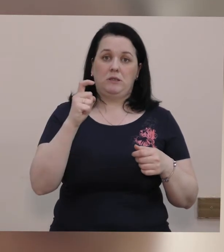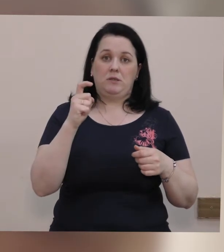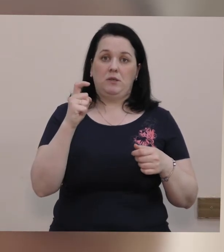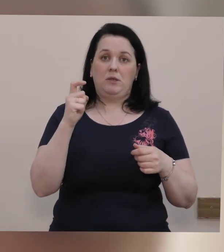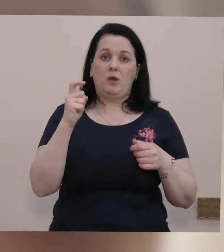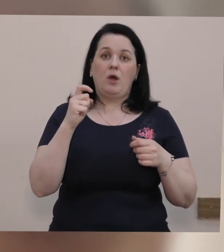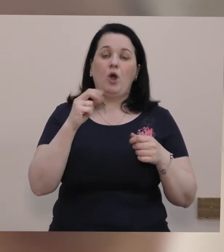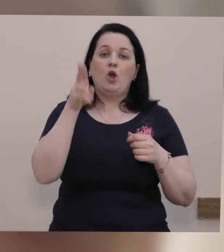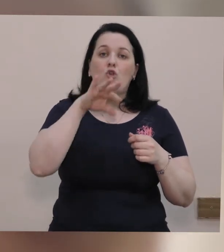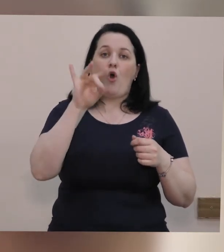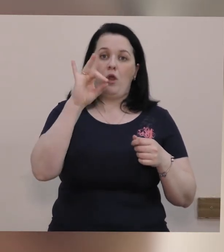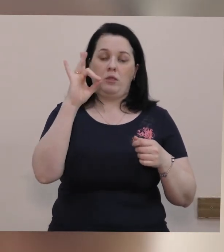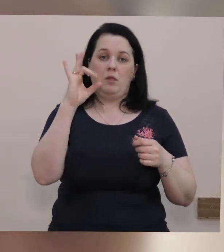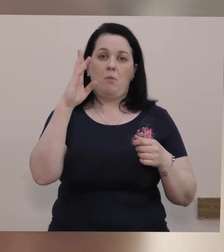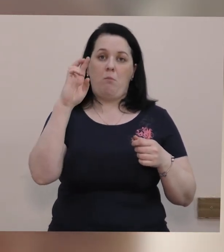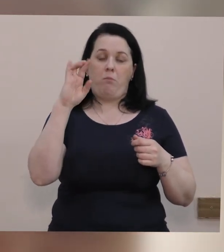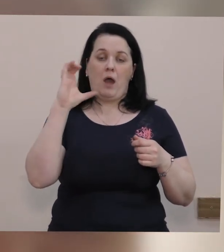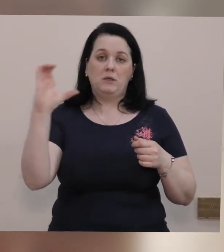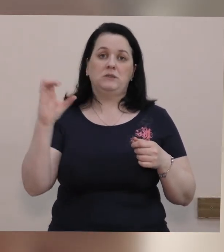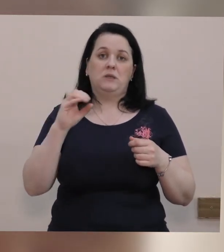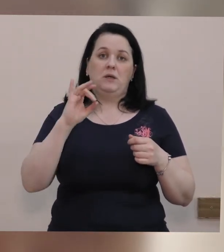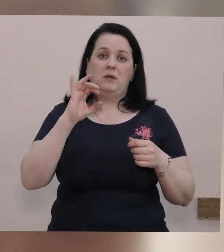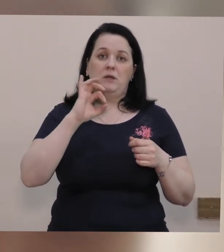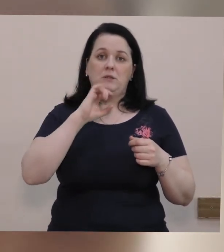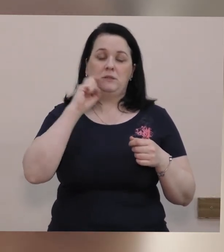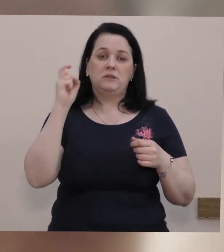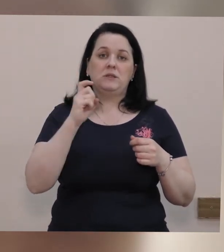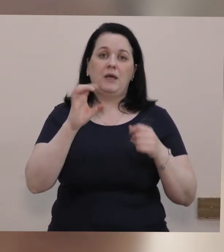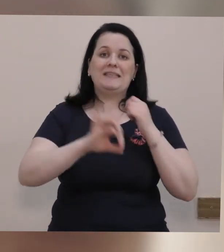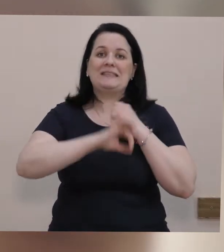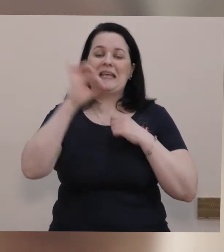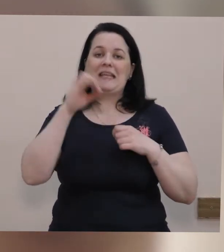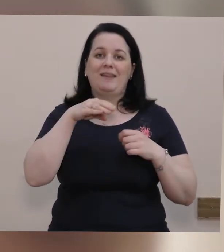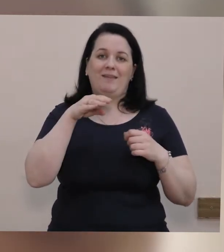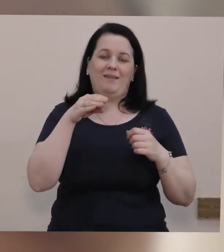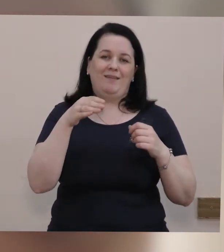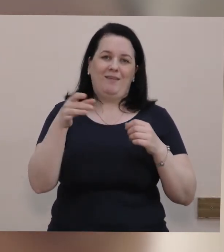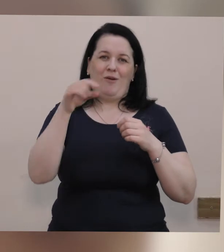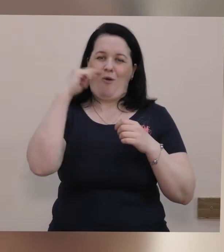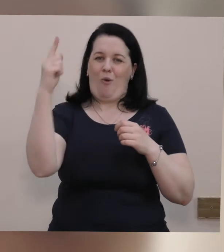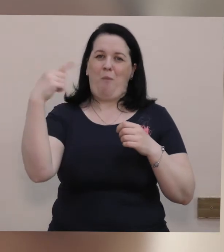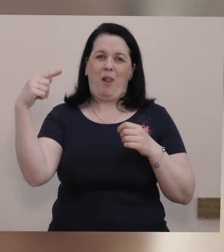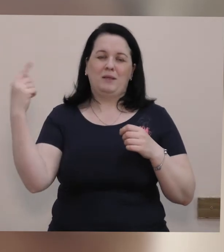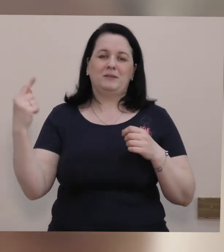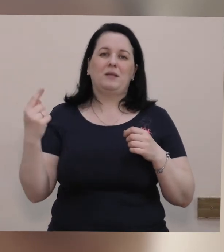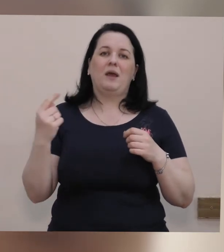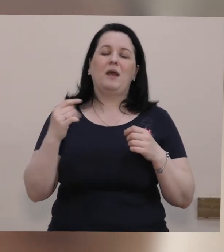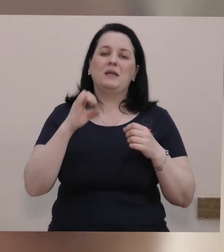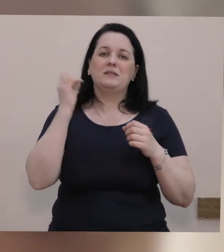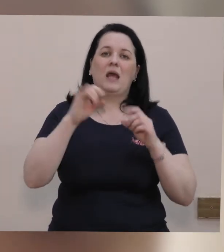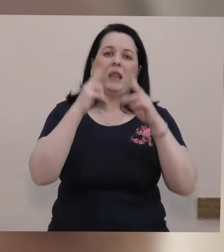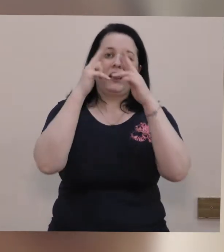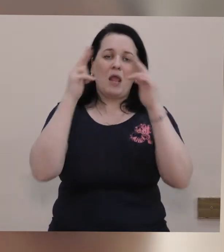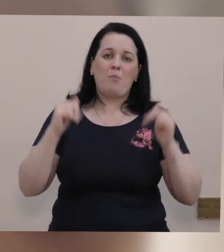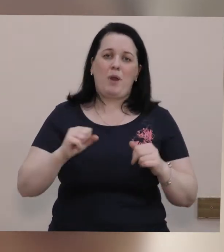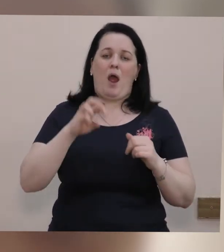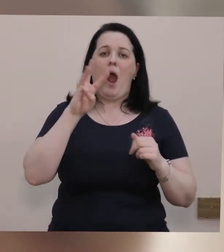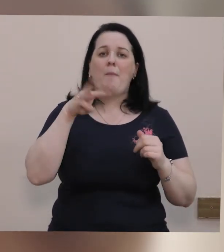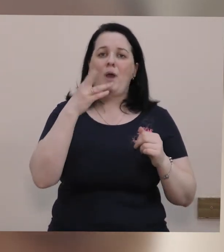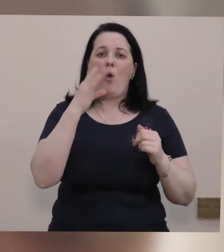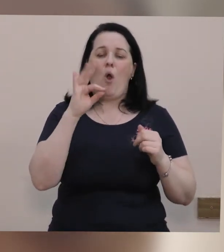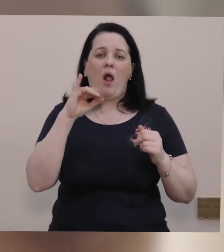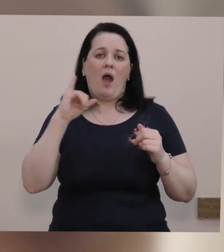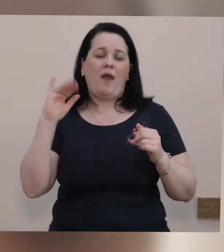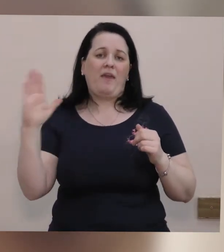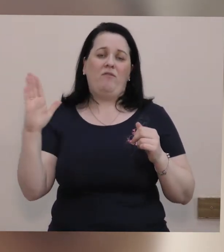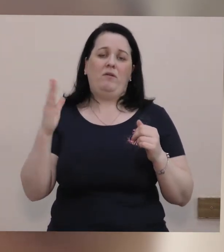Донбасу, з східних теренів, зокрема з Дніпра, з Миколаєва.